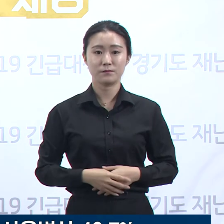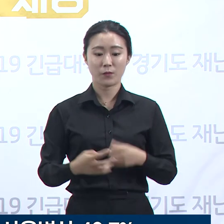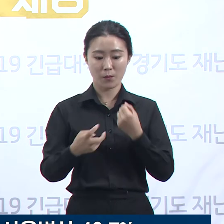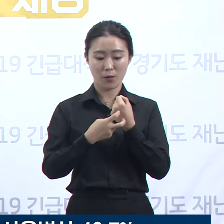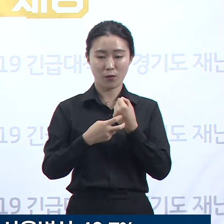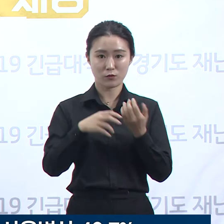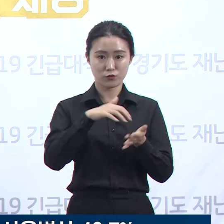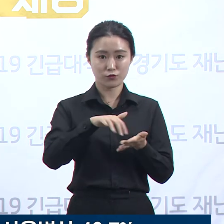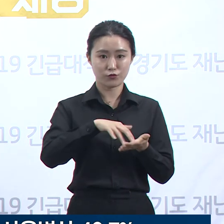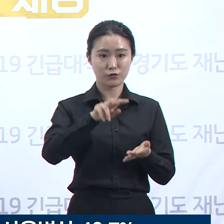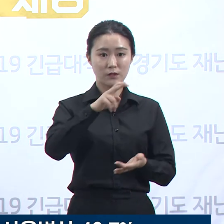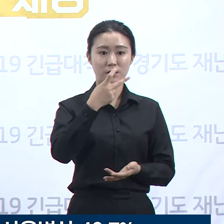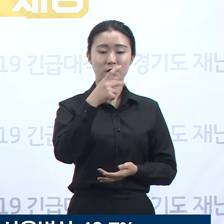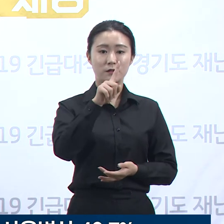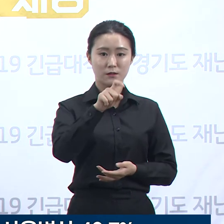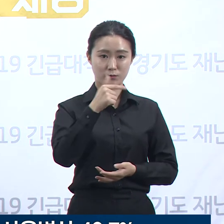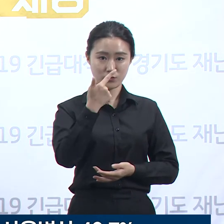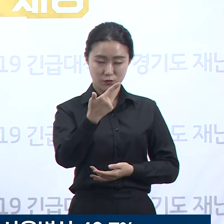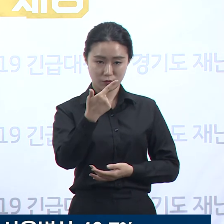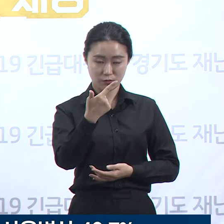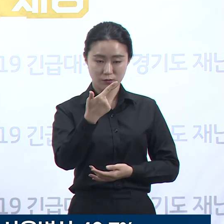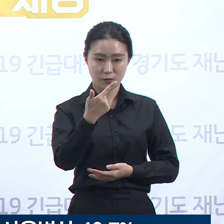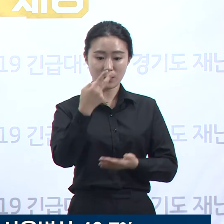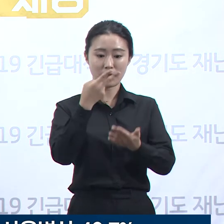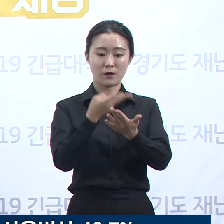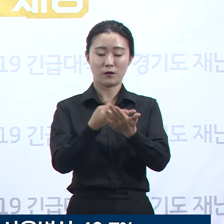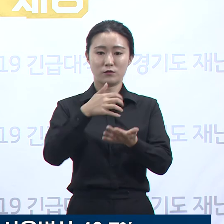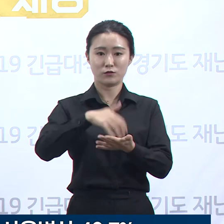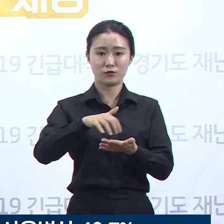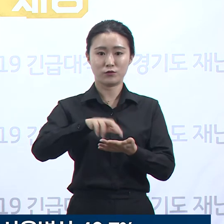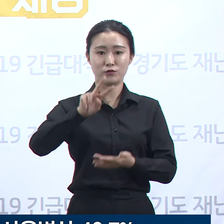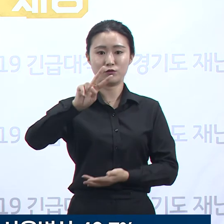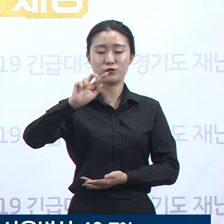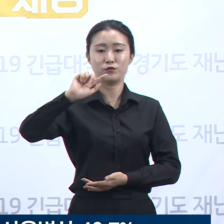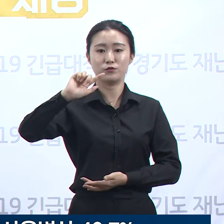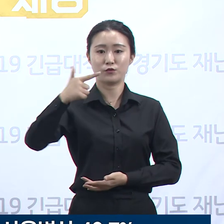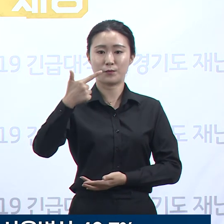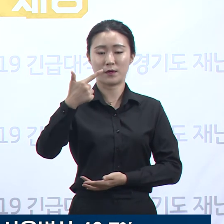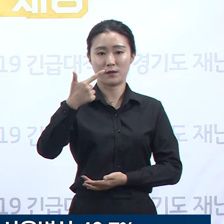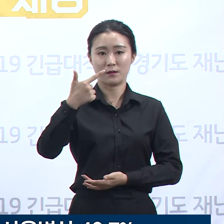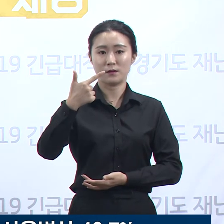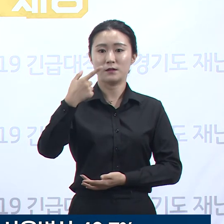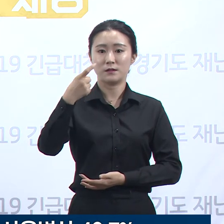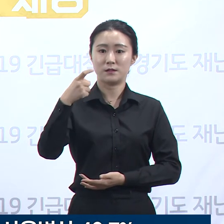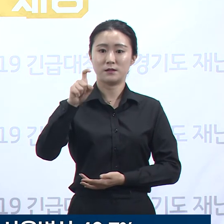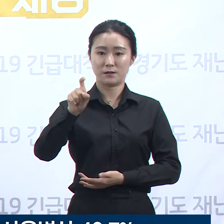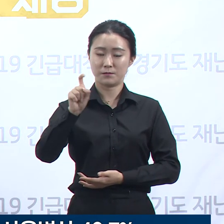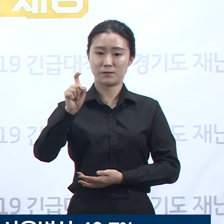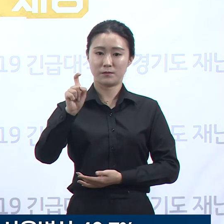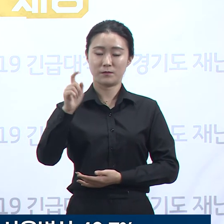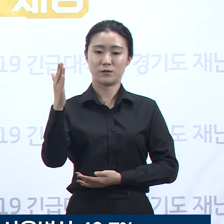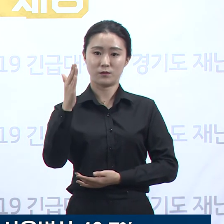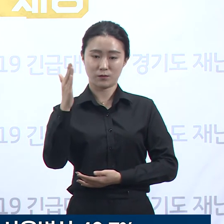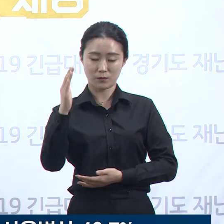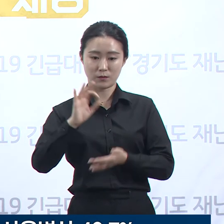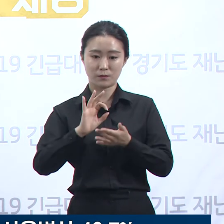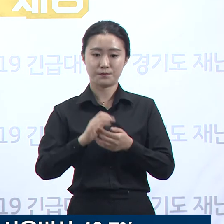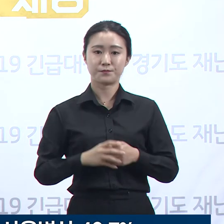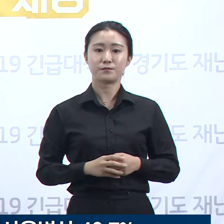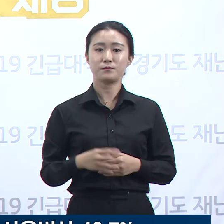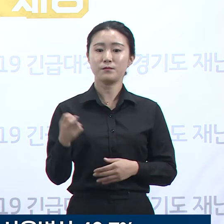671개의 확진자 치료 병상을 확보하고 있으며 현재 사용 중인 병상은 46.7%인